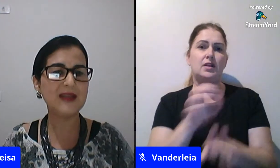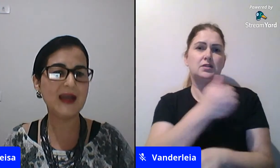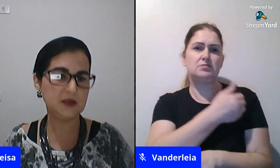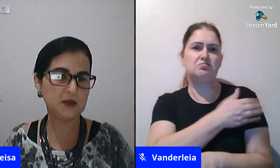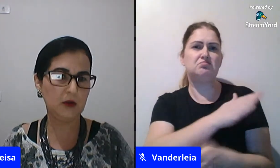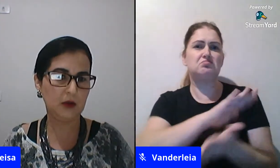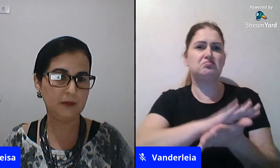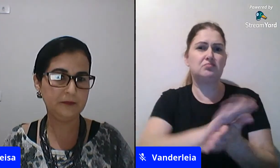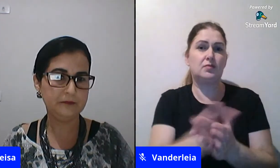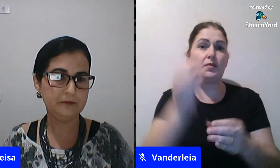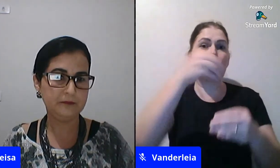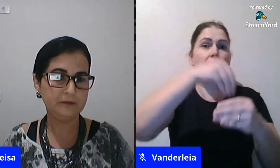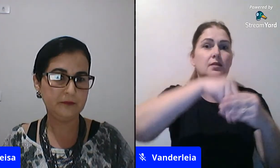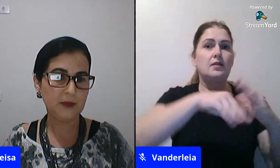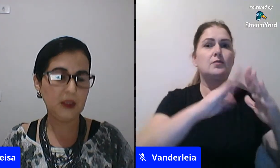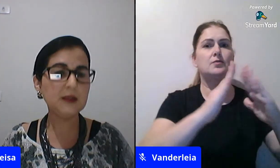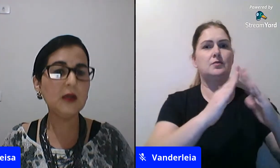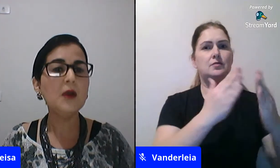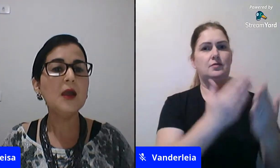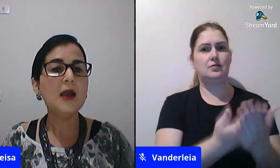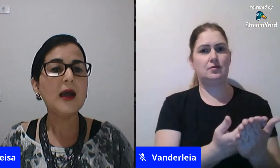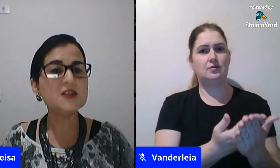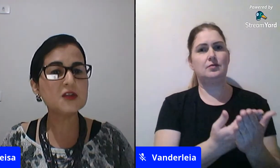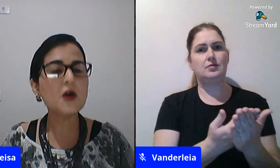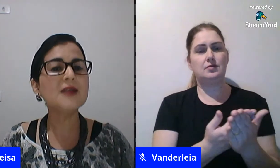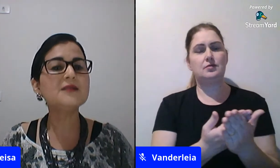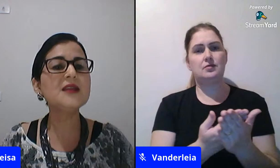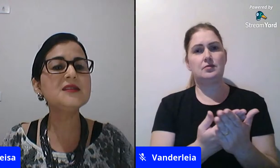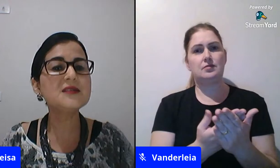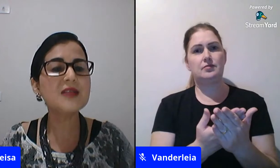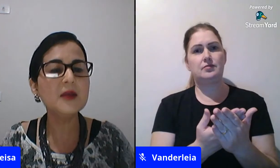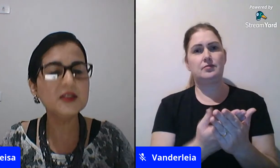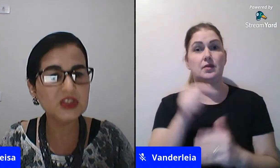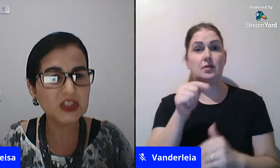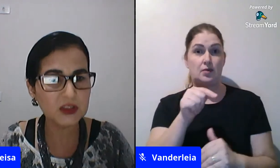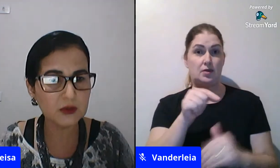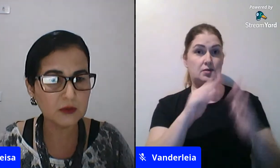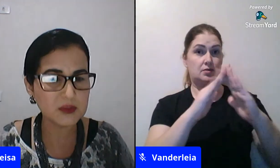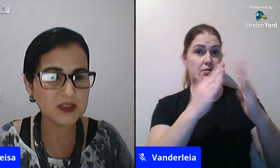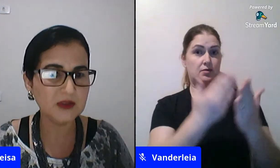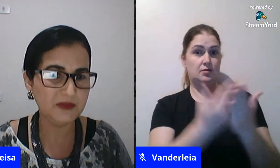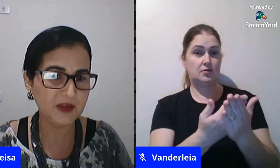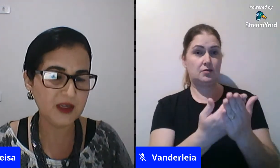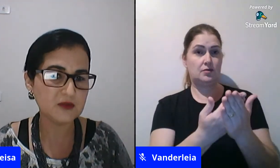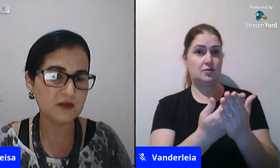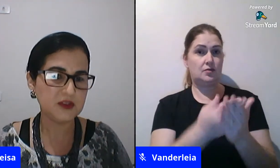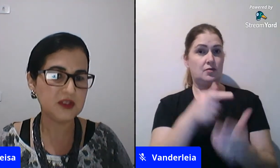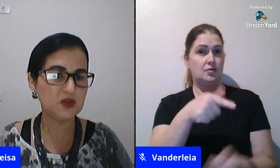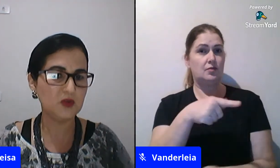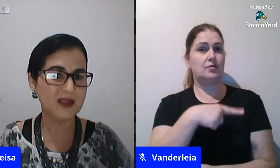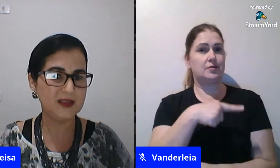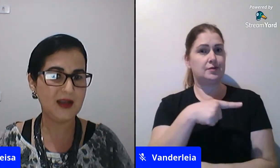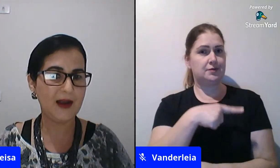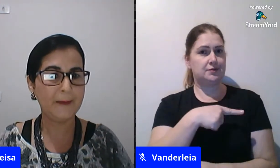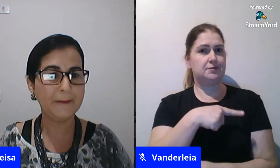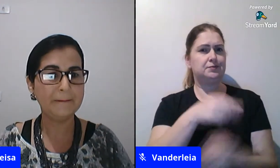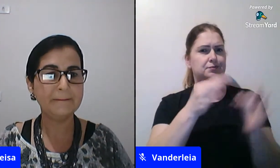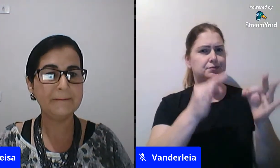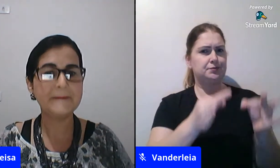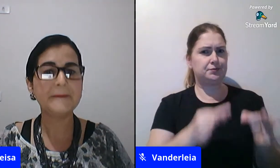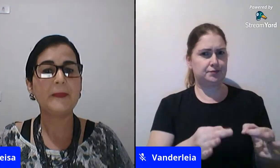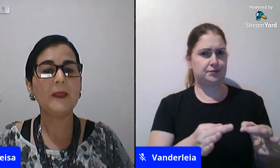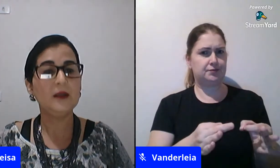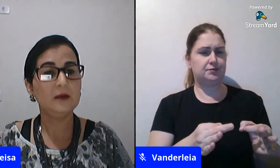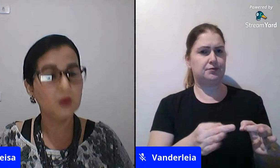preconceito na escola. Então, a escola tem mantido o seu dever, a sua função de humanizar?